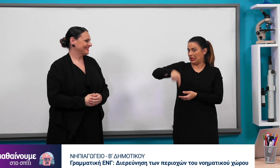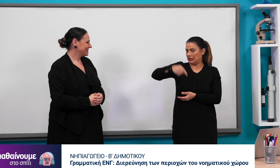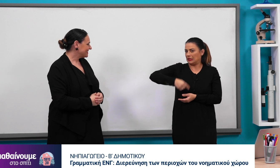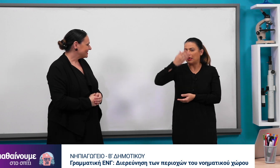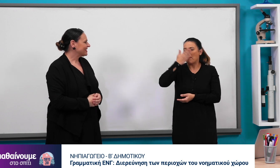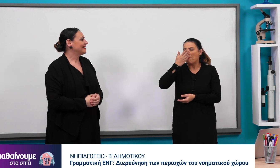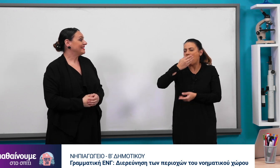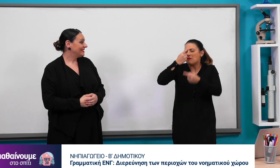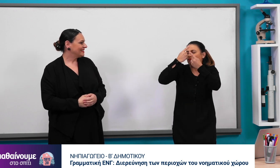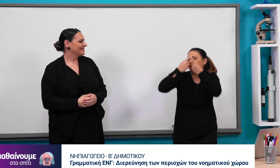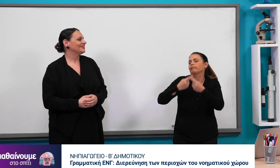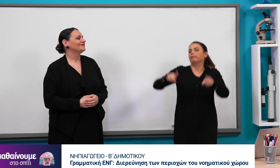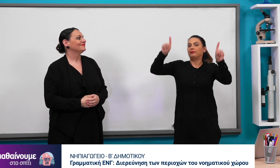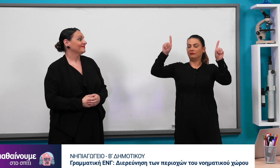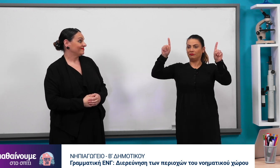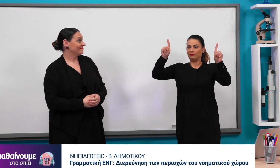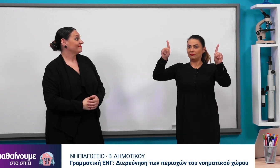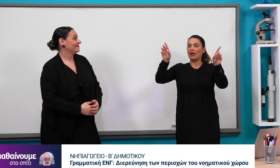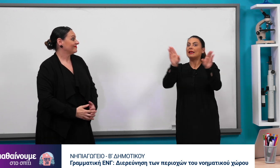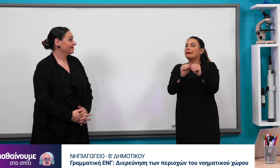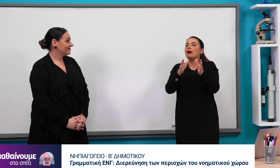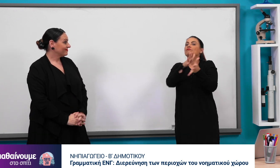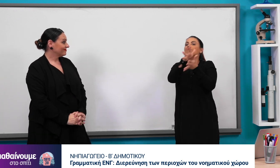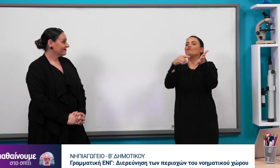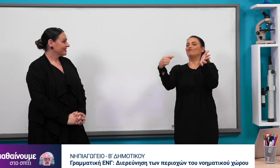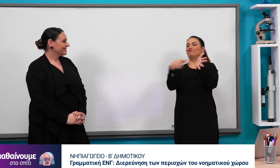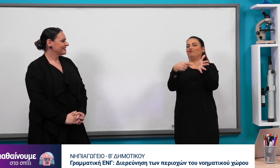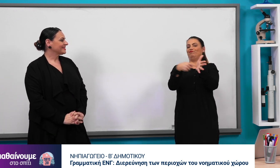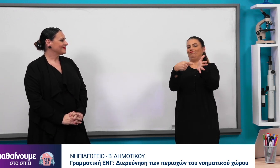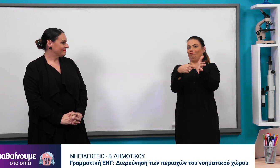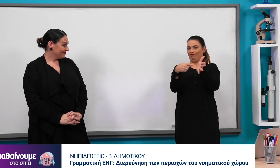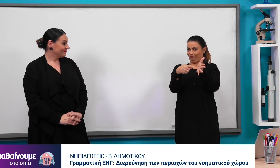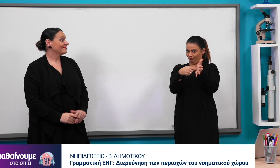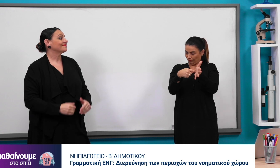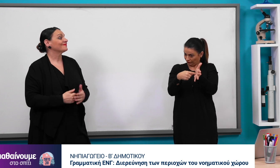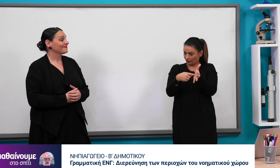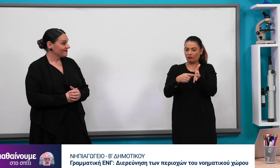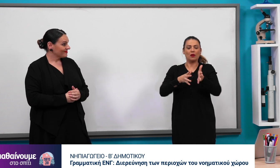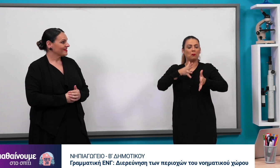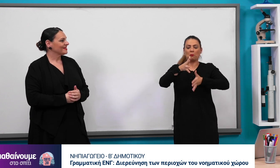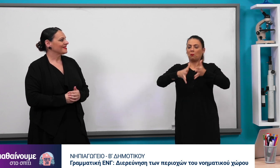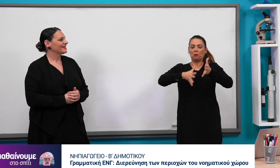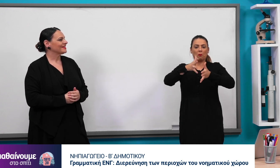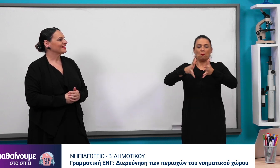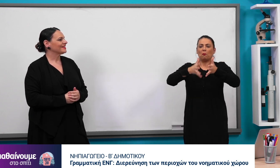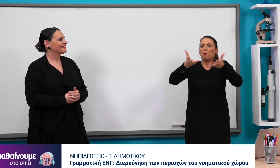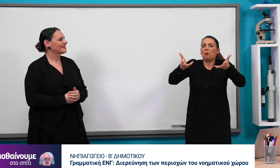Σήμερα θα κάνουμε ένα ξεχωριστό μάθημα, ένα πρωτότυπο μάθημα για την ελληνική νοηματική γλώσσα. Θα